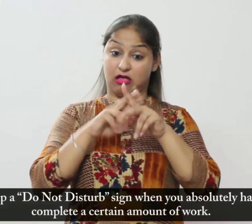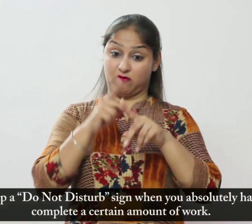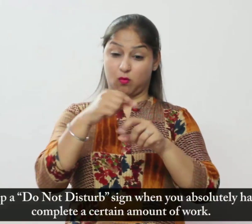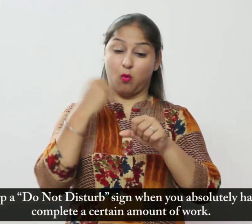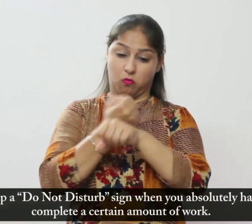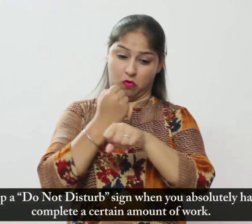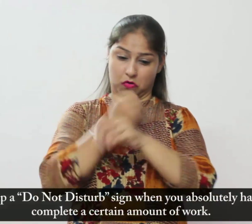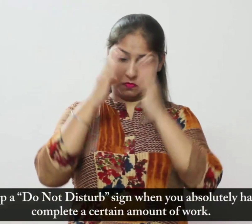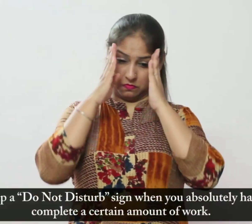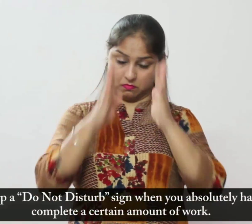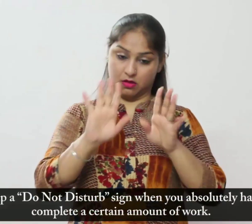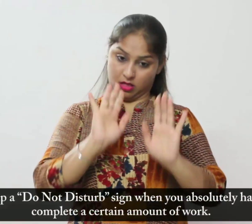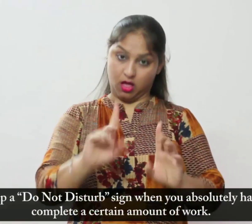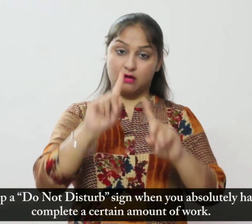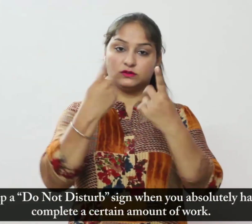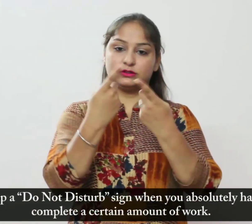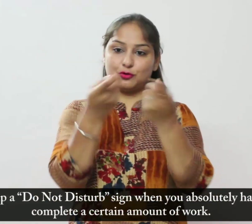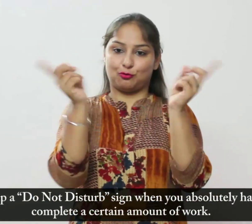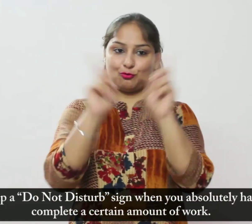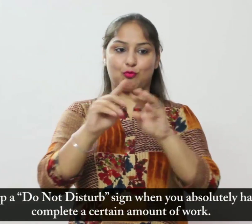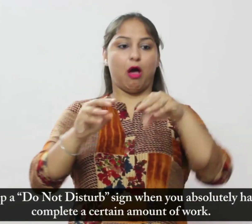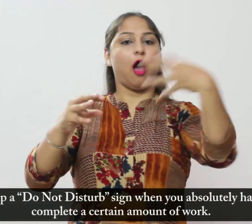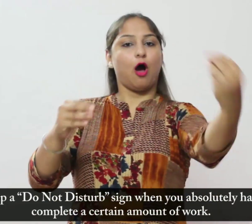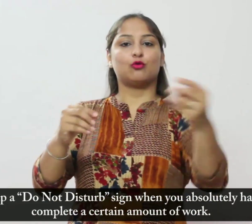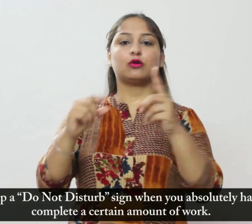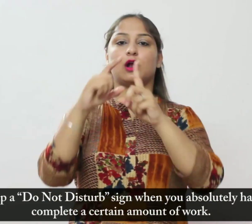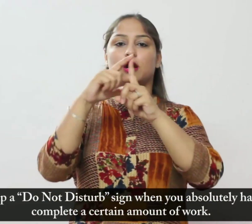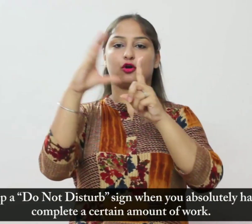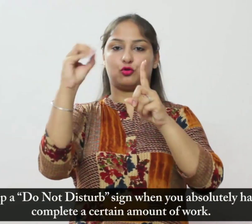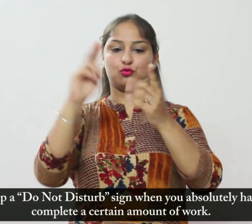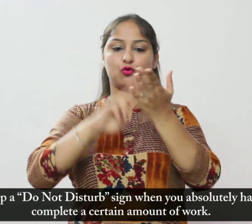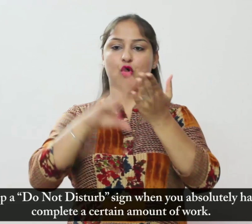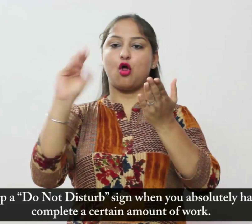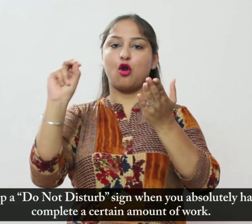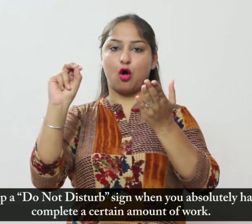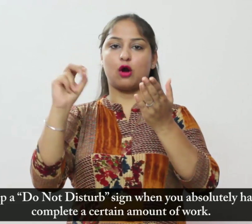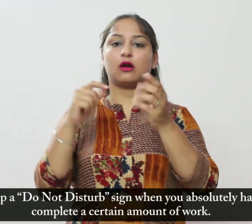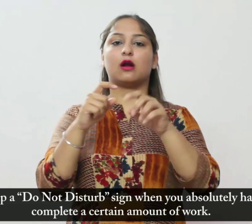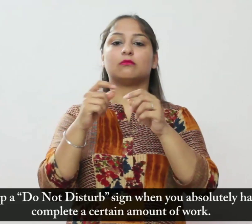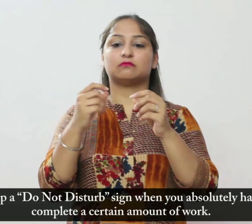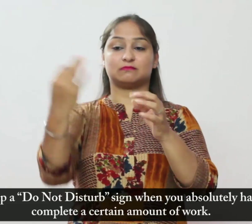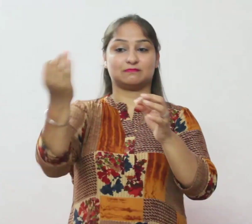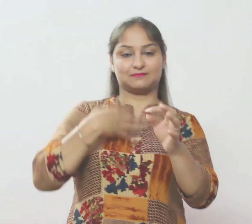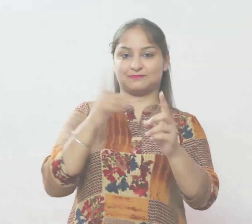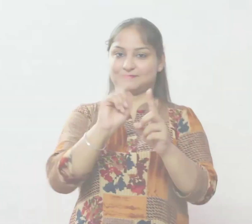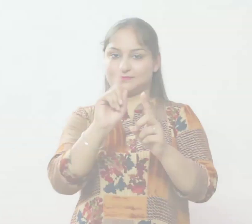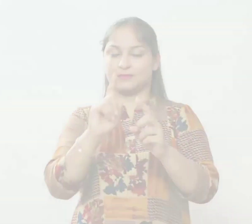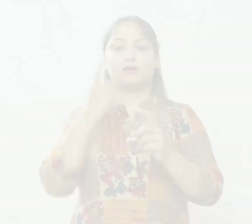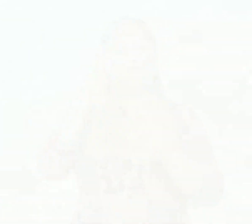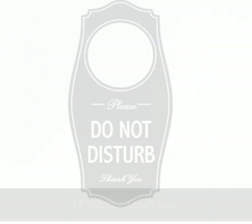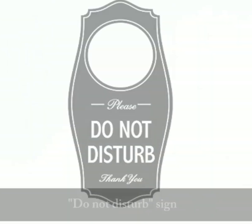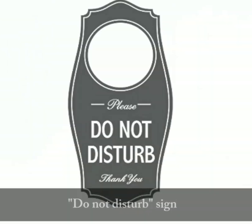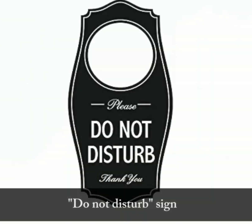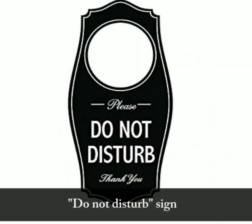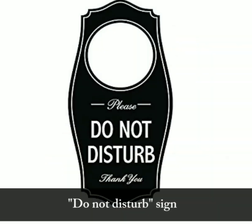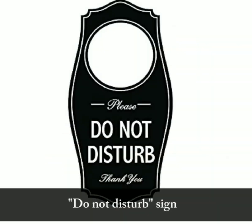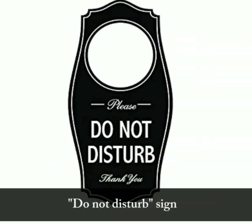एक परिशान मत करू साइन आप करें जब आपको पूरी तरह से एक